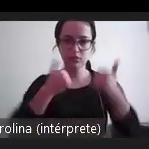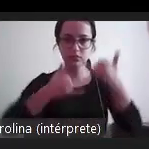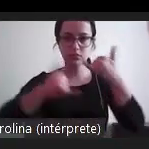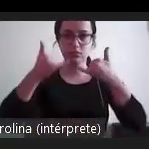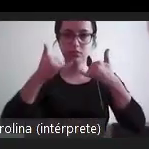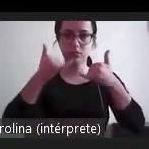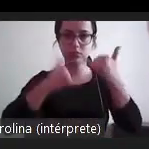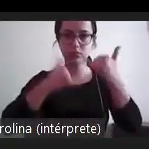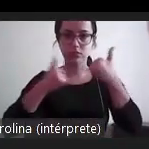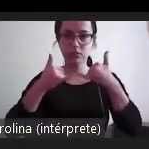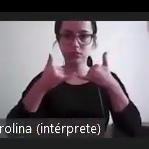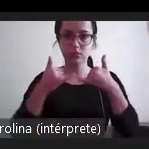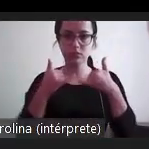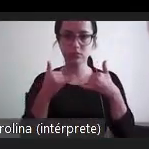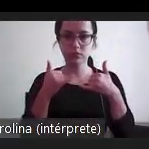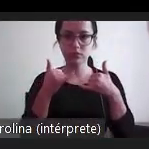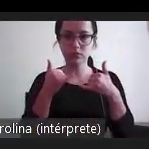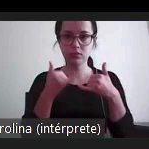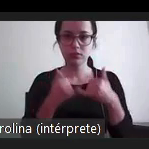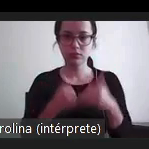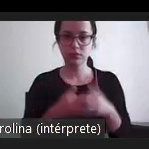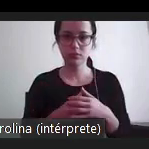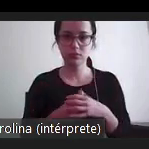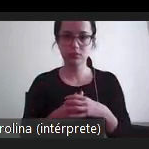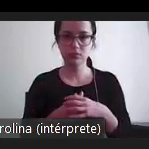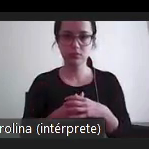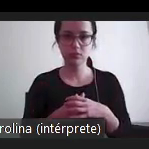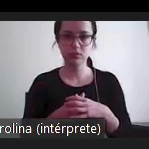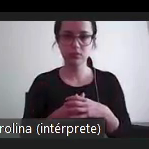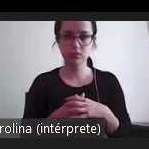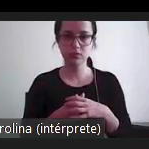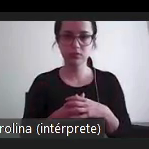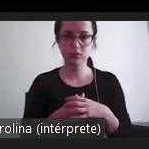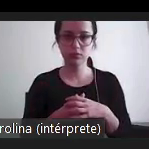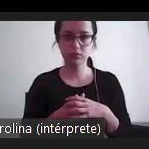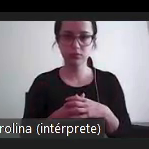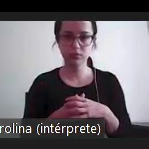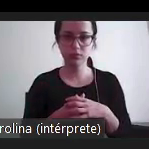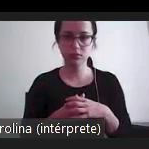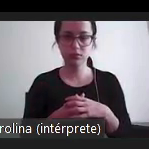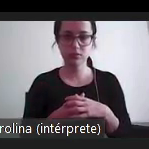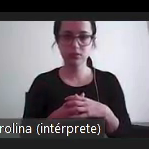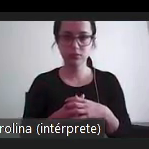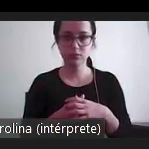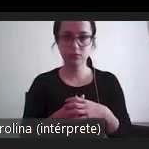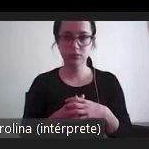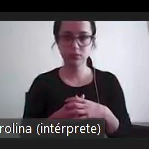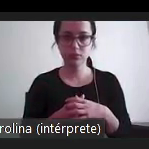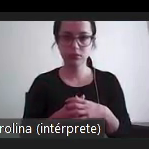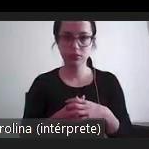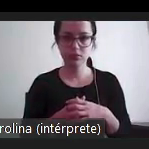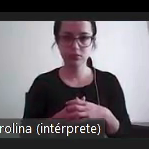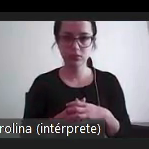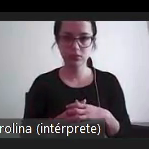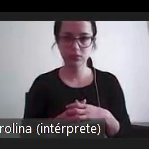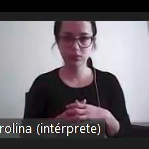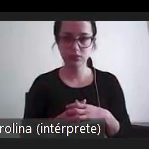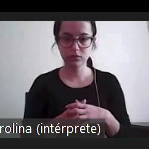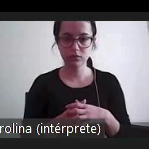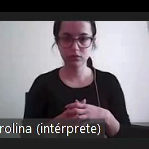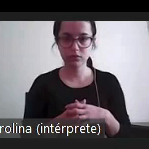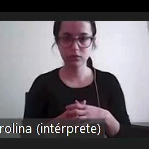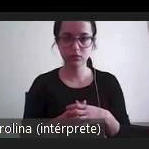nossas páginas, com aquele título Quem Somos, não é, encontram aí na página da Provedoria e,